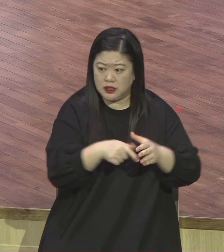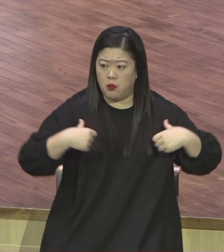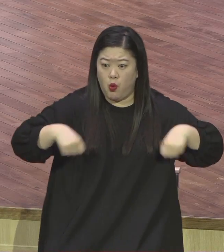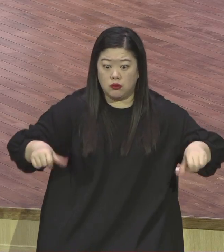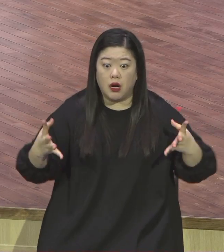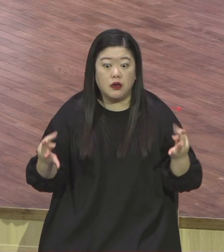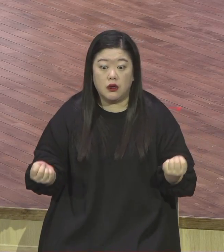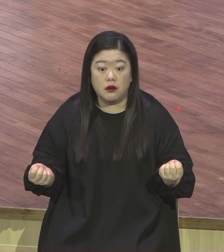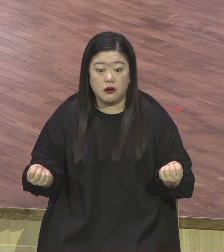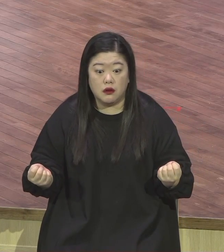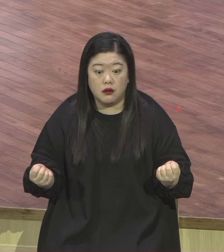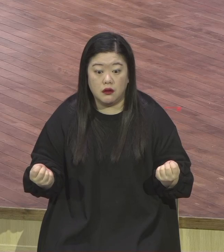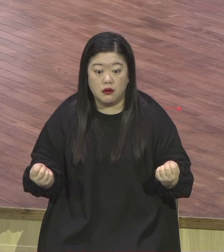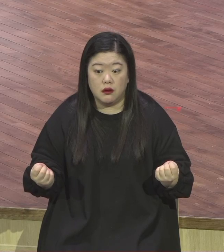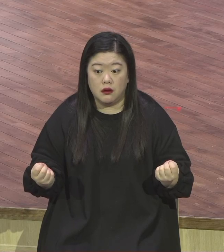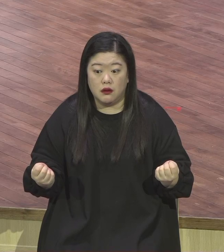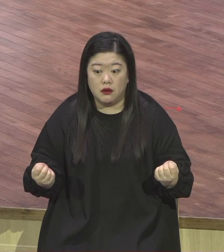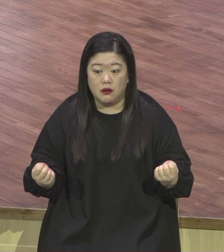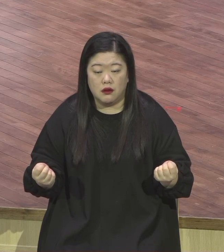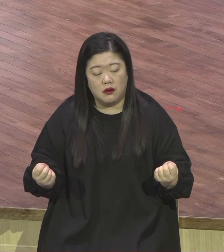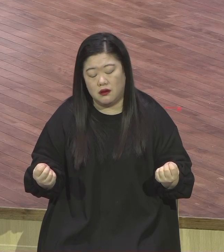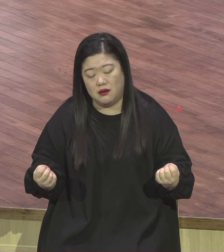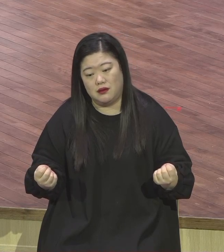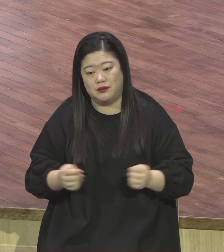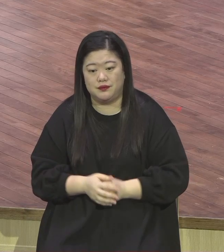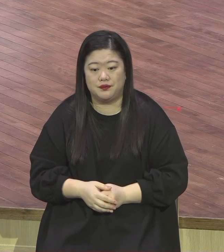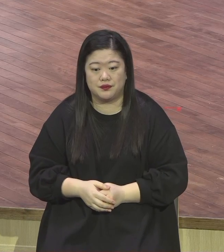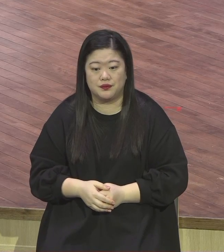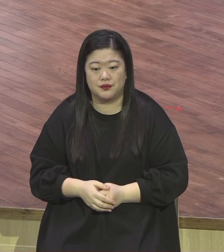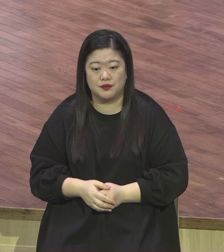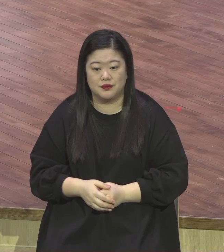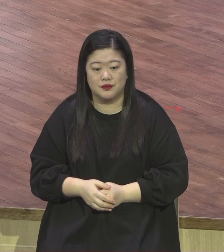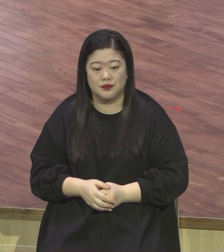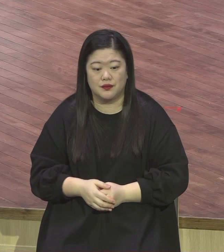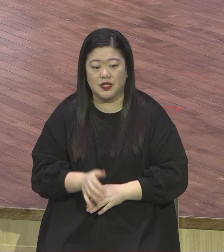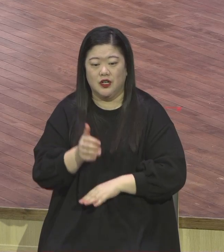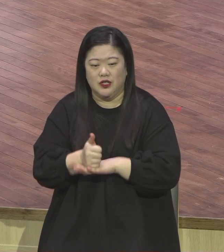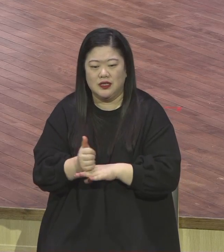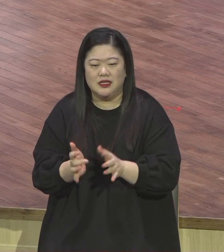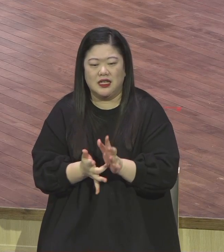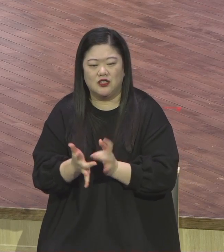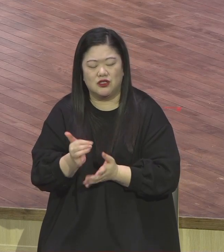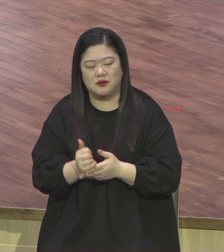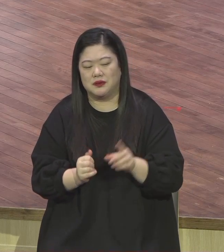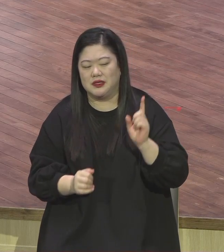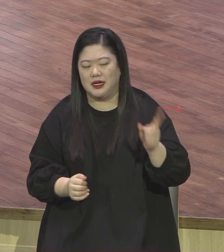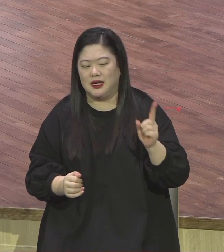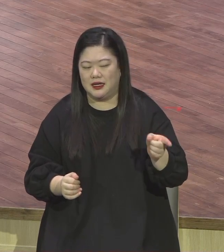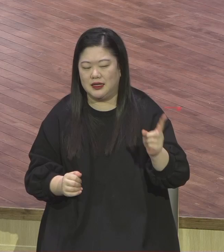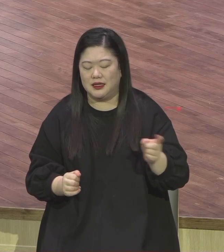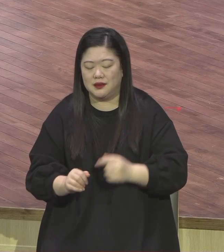그러니까요 본문 본문 철제를 보면 예수님은 이런 바르자 세유관들을 향해서 뭐라고 그랬습니까 외식하는 자들아